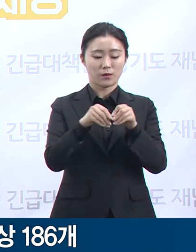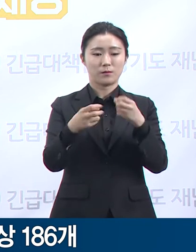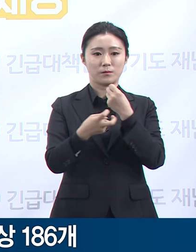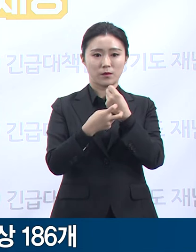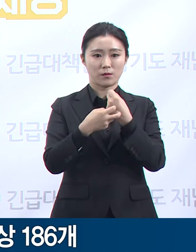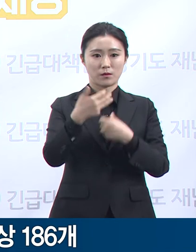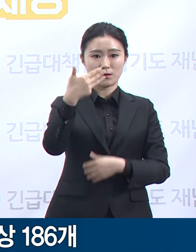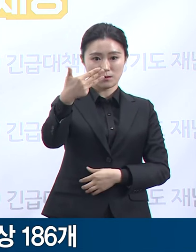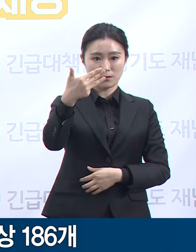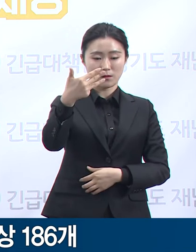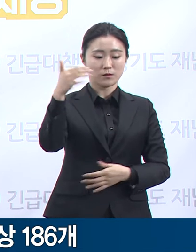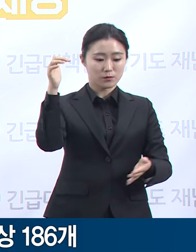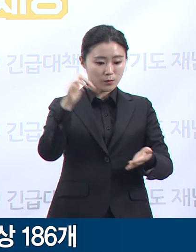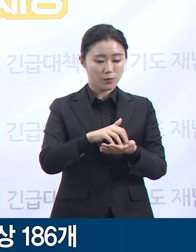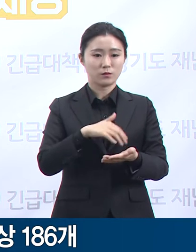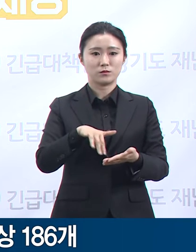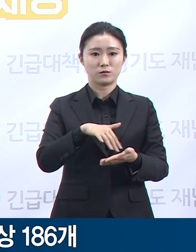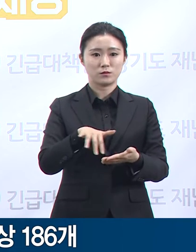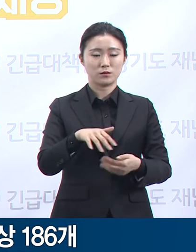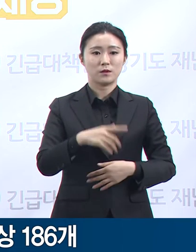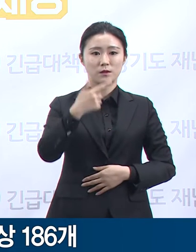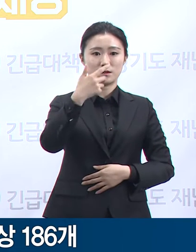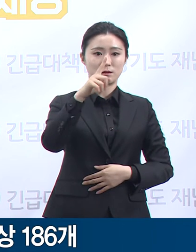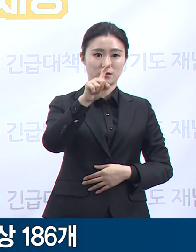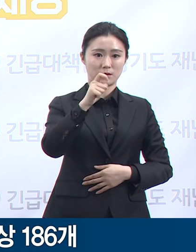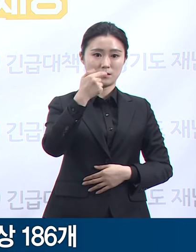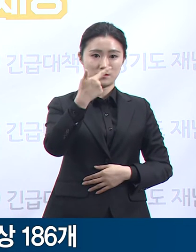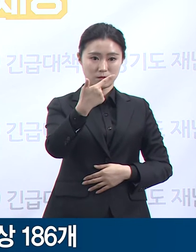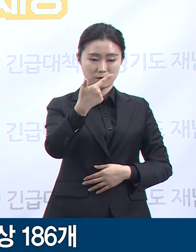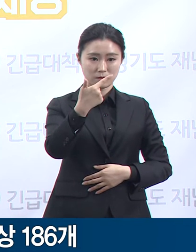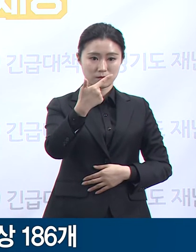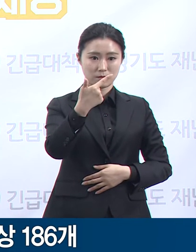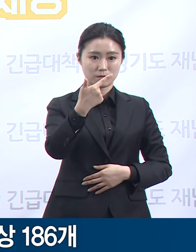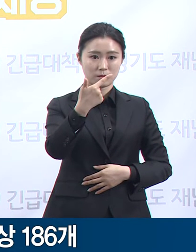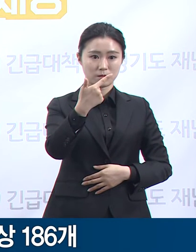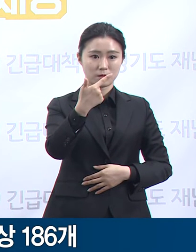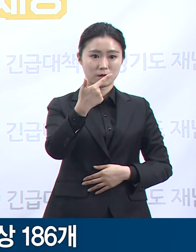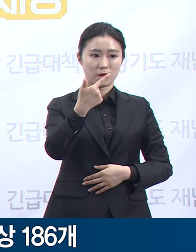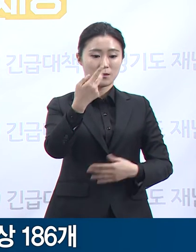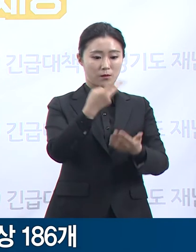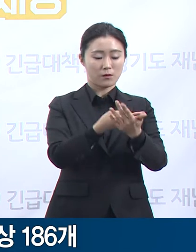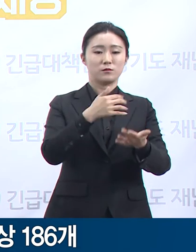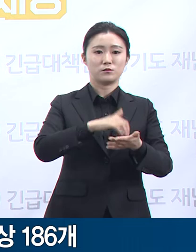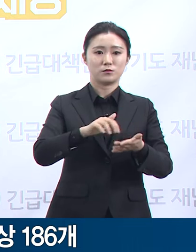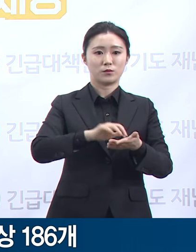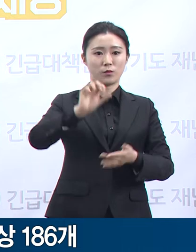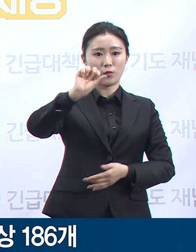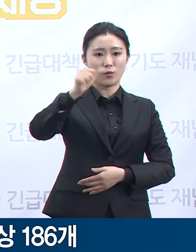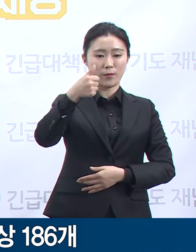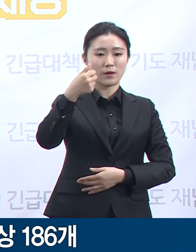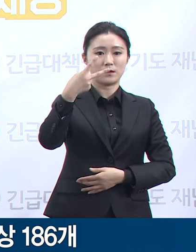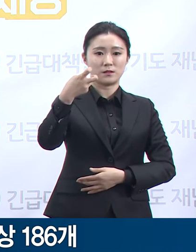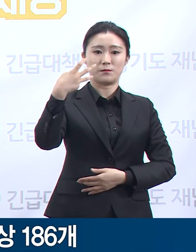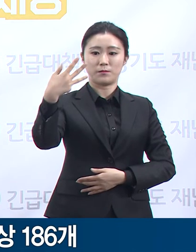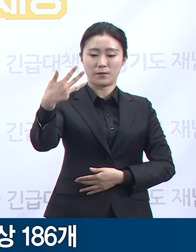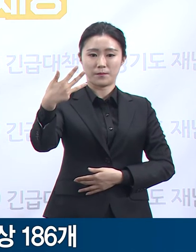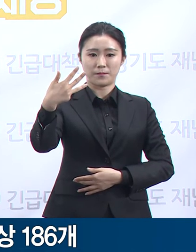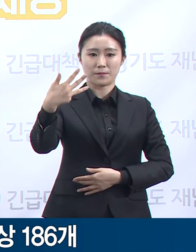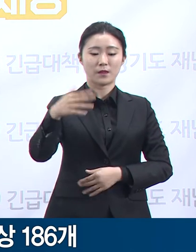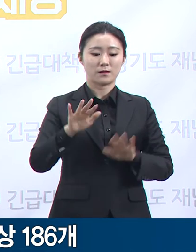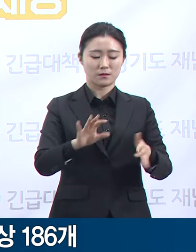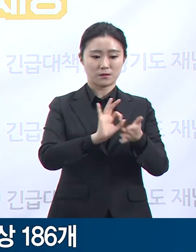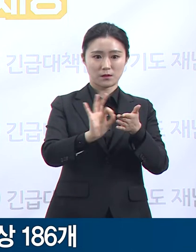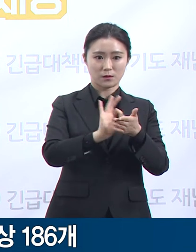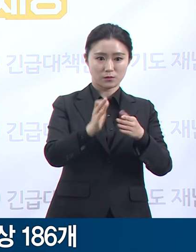총 16개 병원에 528개의 확진자 치료병상을 확보하고 있으며 현재 사용 중인